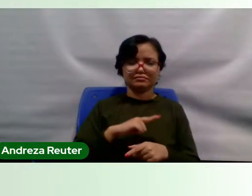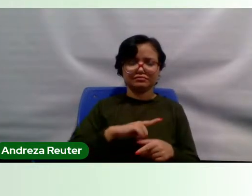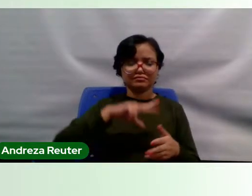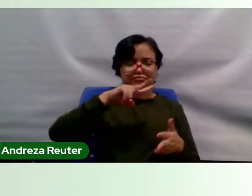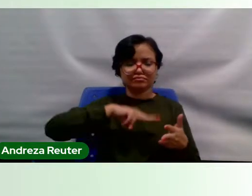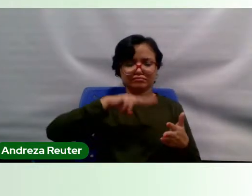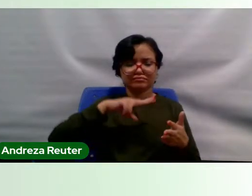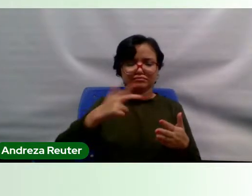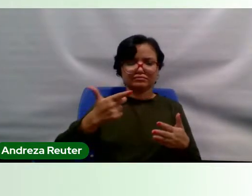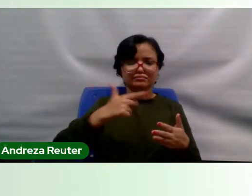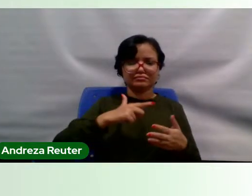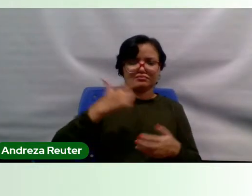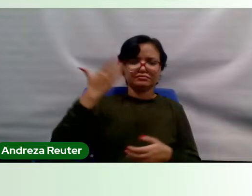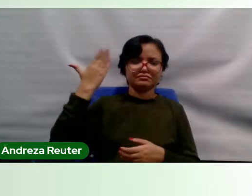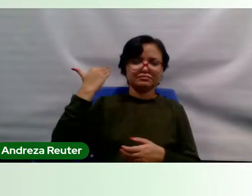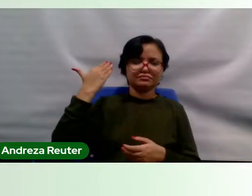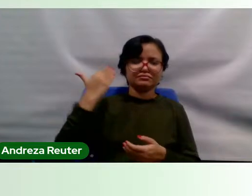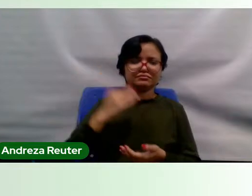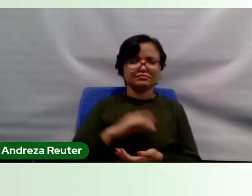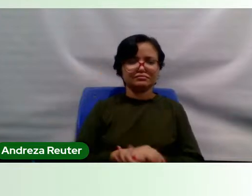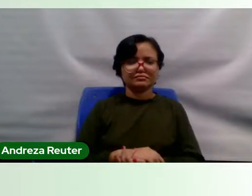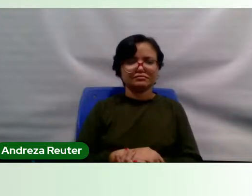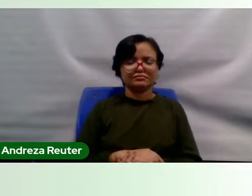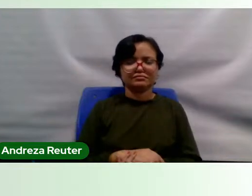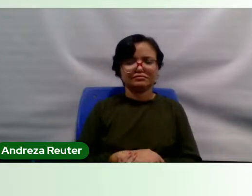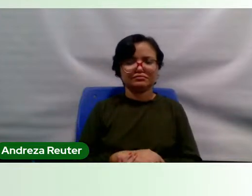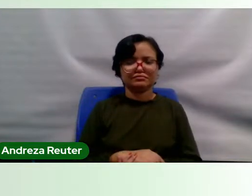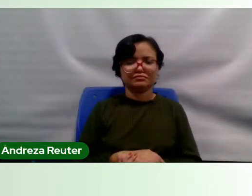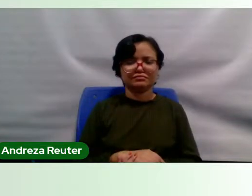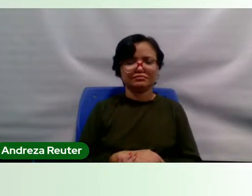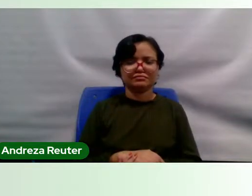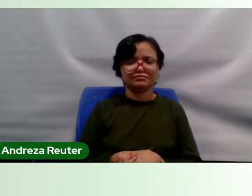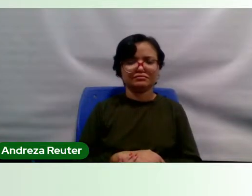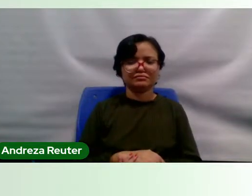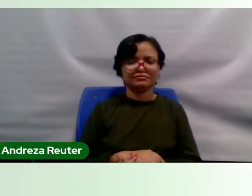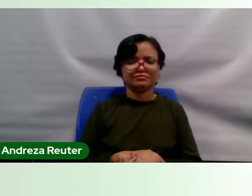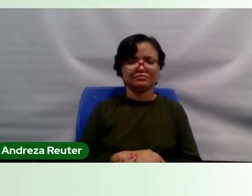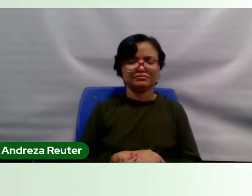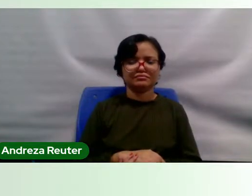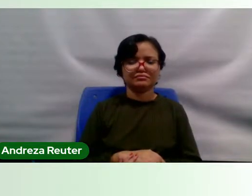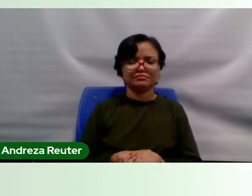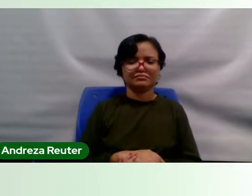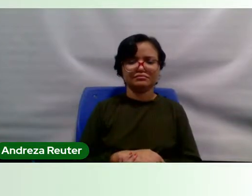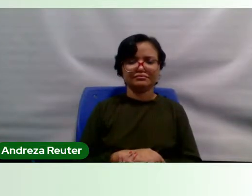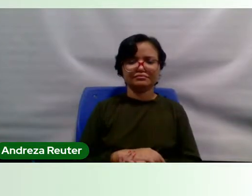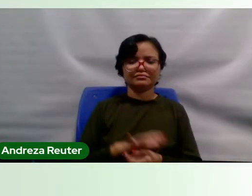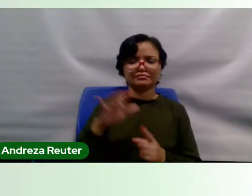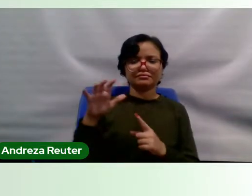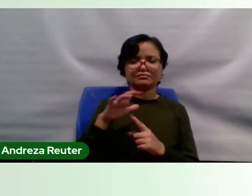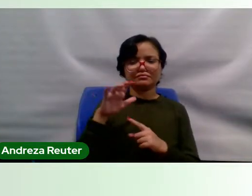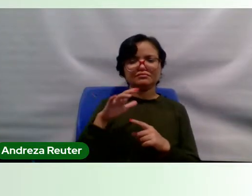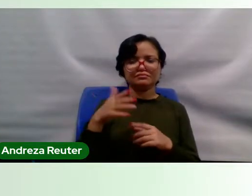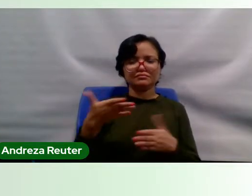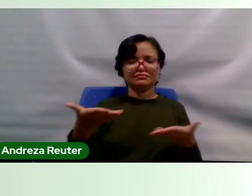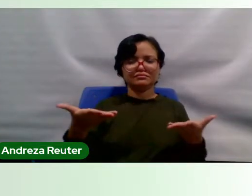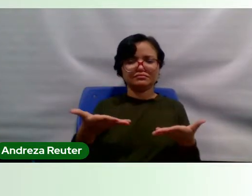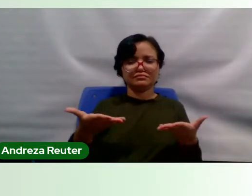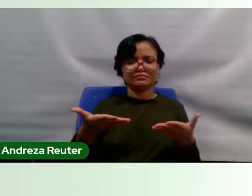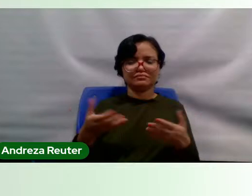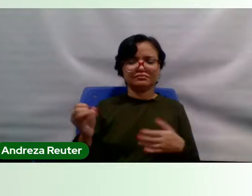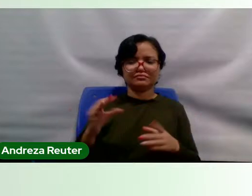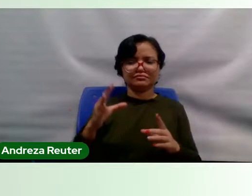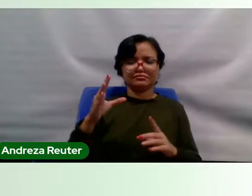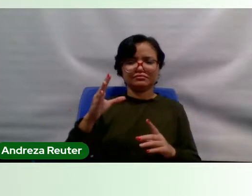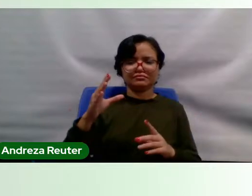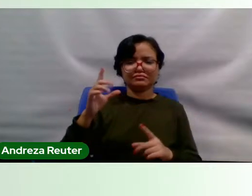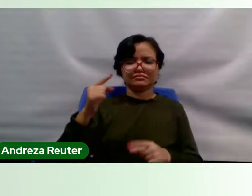do passado, né? Para se colocar num presente de uma nova disputa. Então, nós